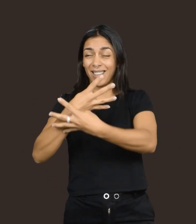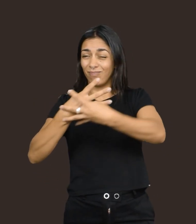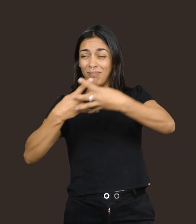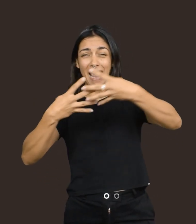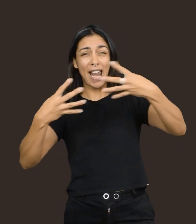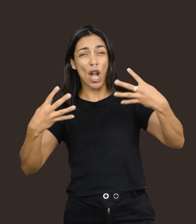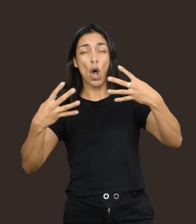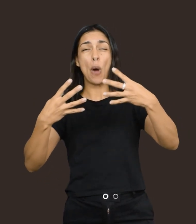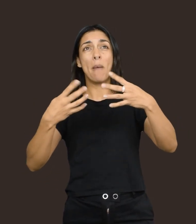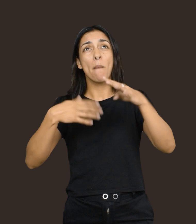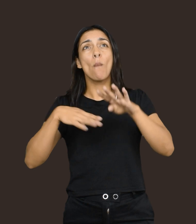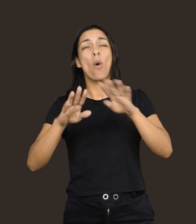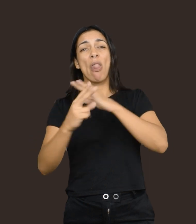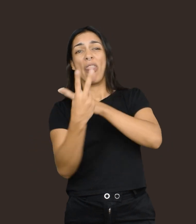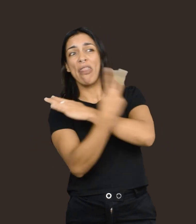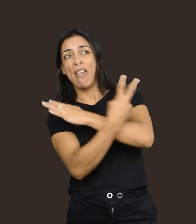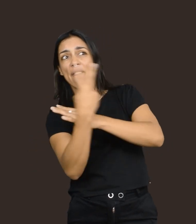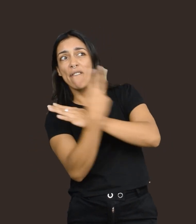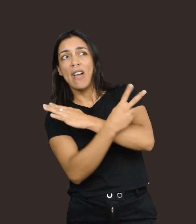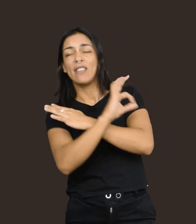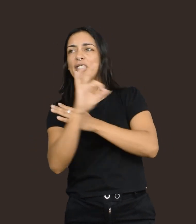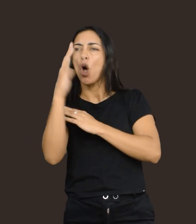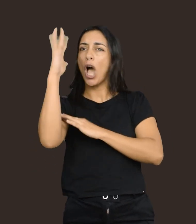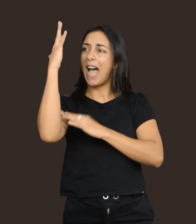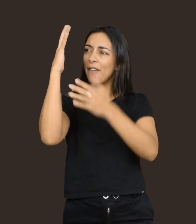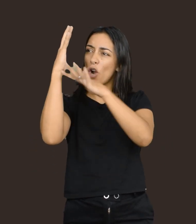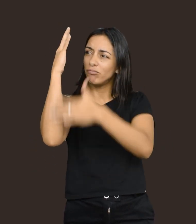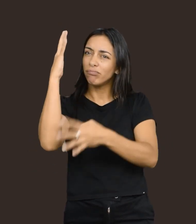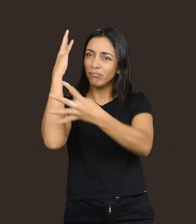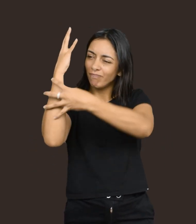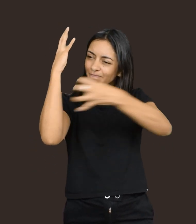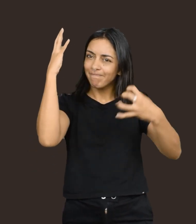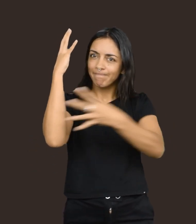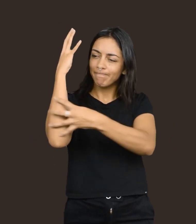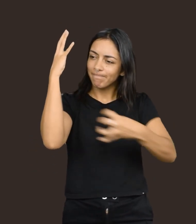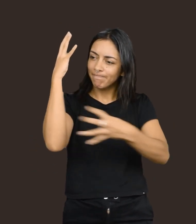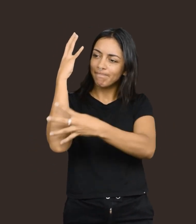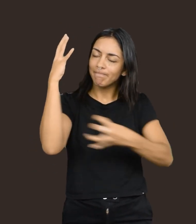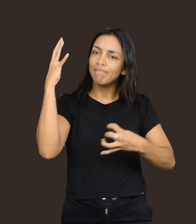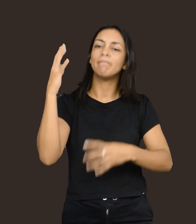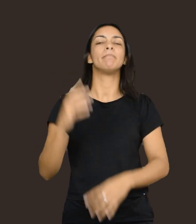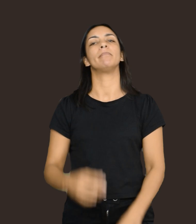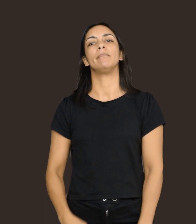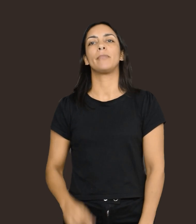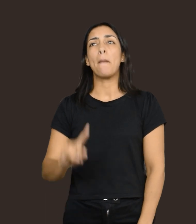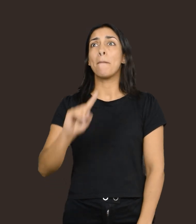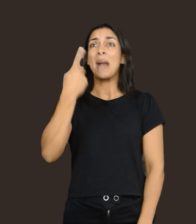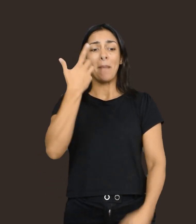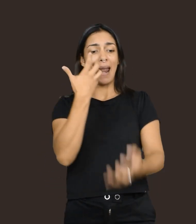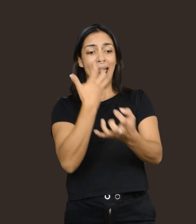Sus garras eran enormes y quizás las usara para defenderse o arrancar cortezas de los árboles. El